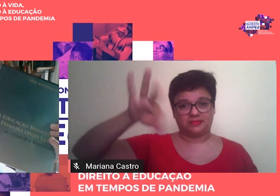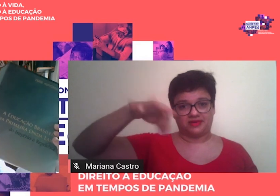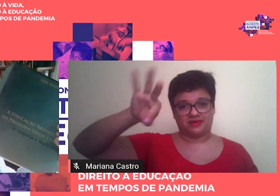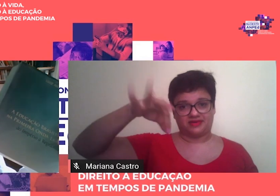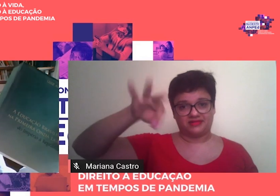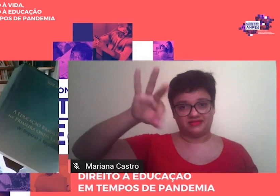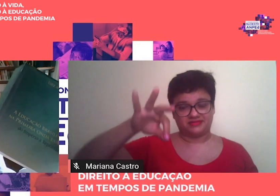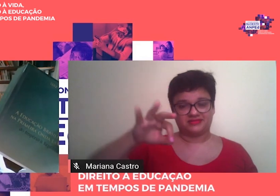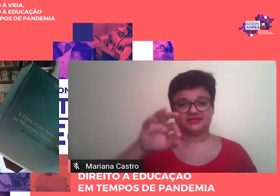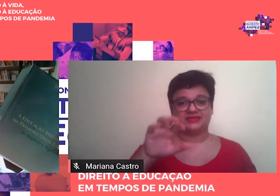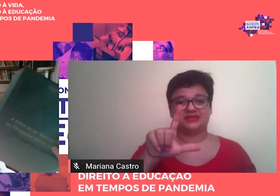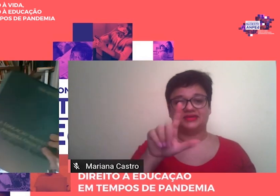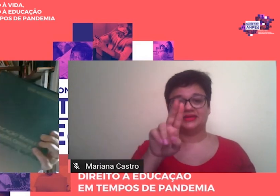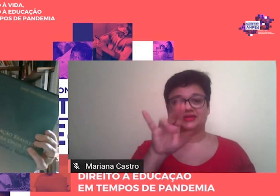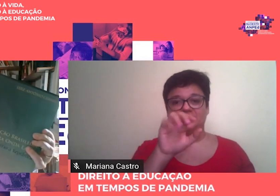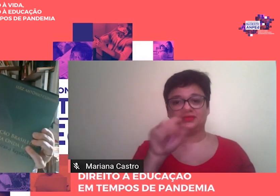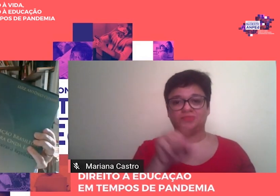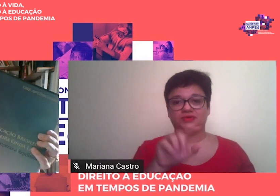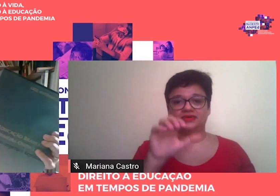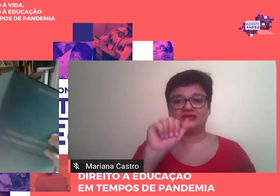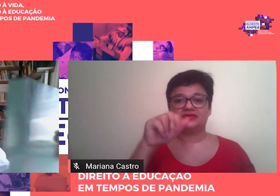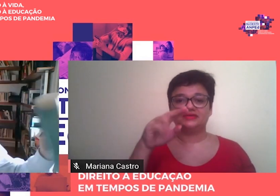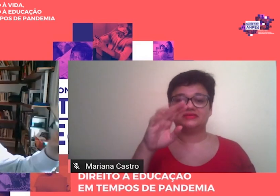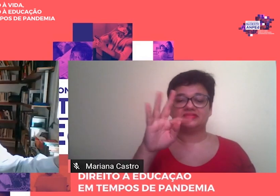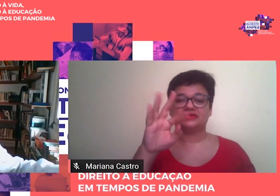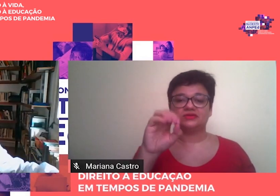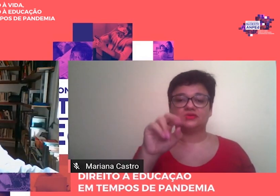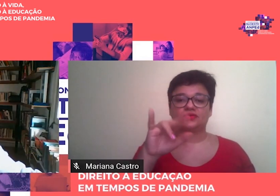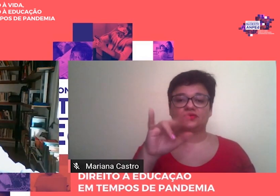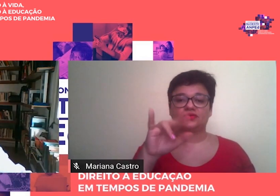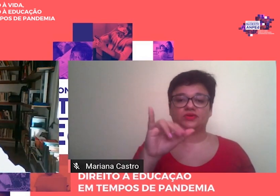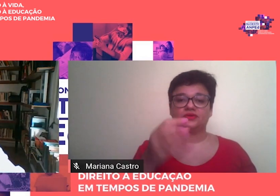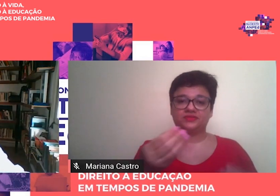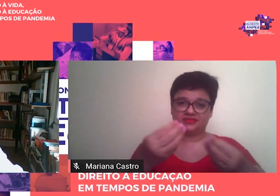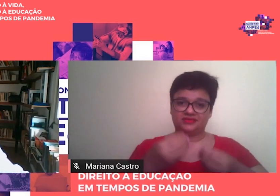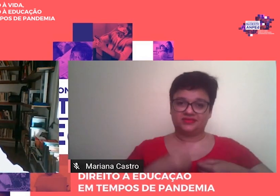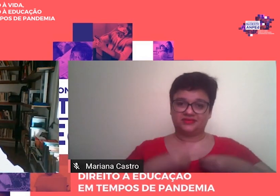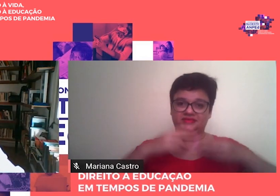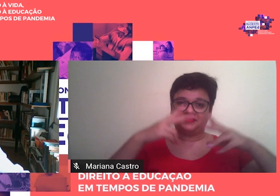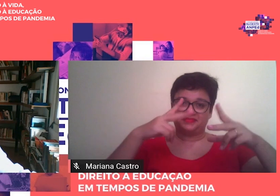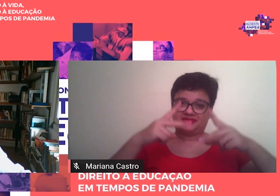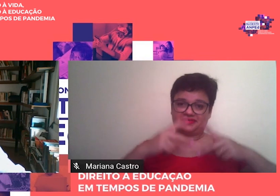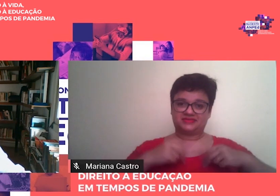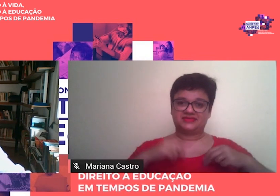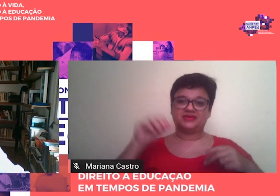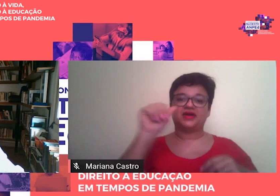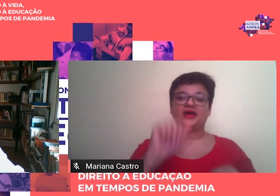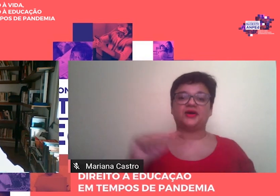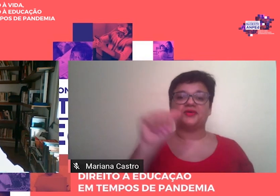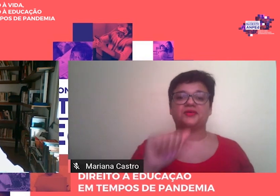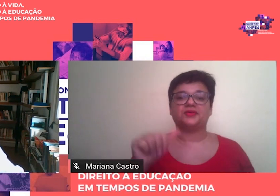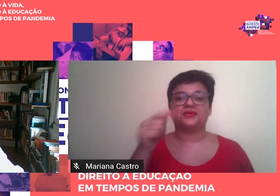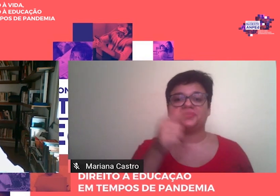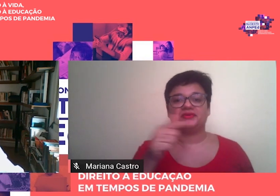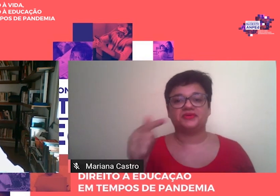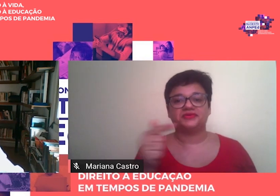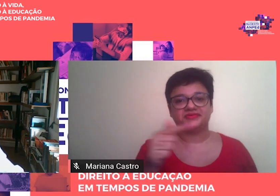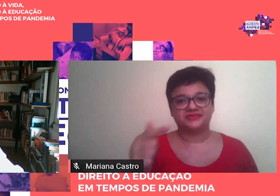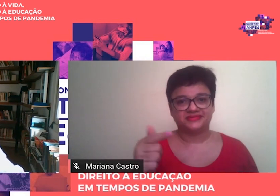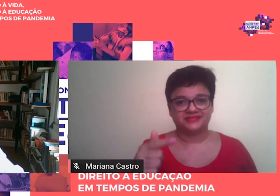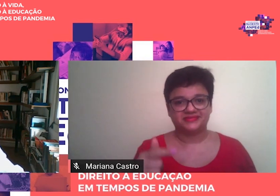Luiz Antônio me ofertou em agosto de 2017 que está aguardando que eu me livre de tantas lives,